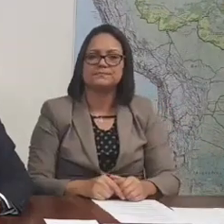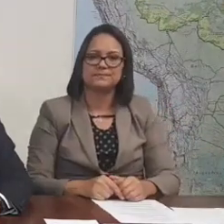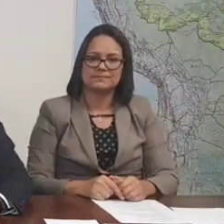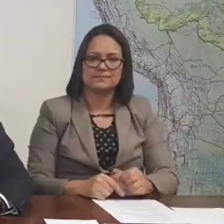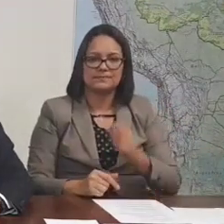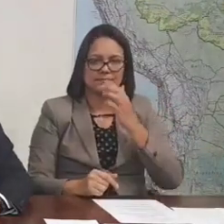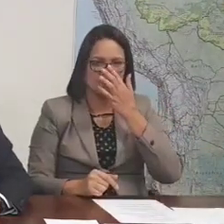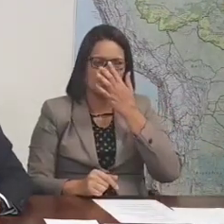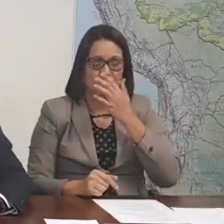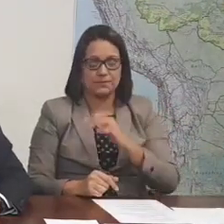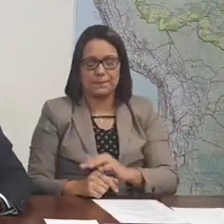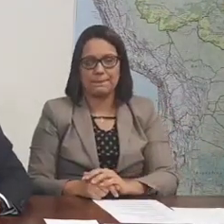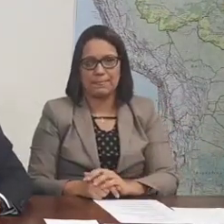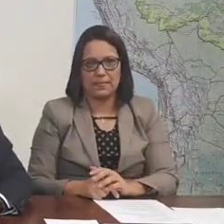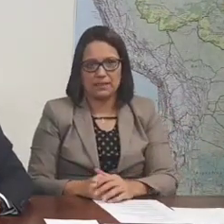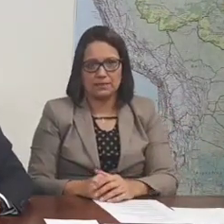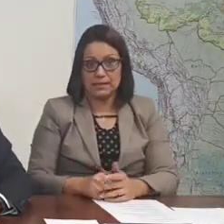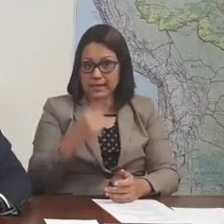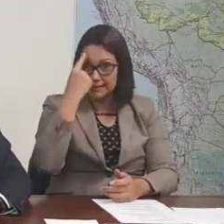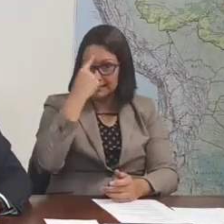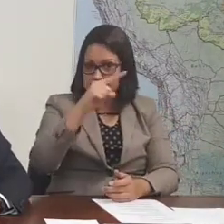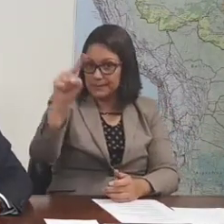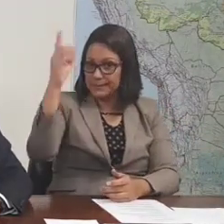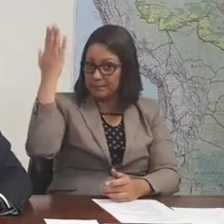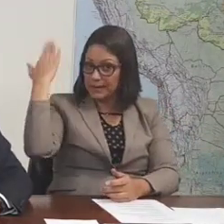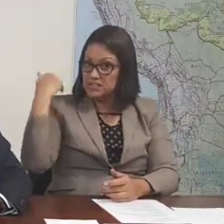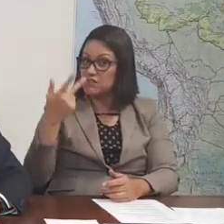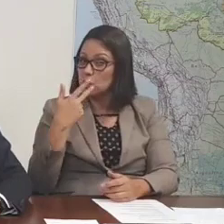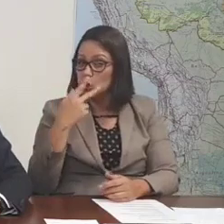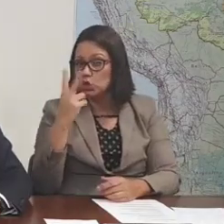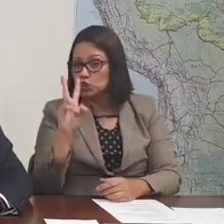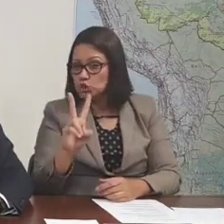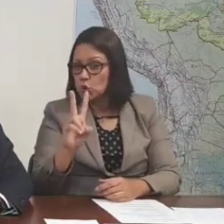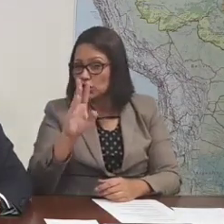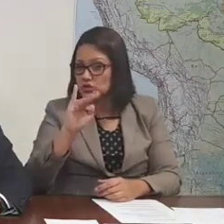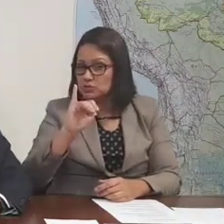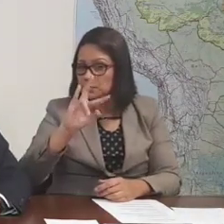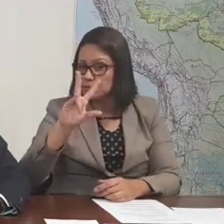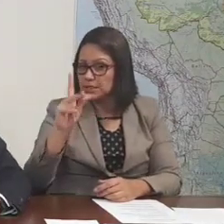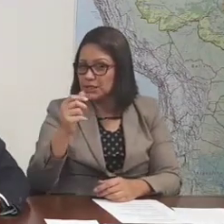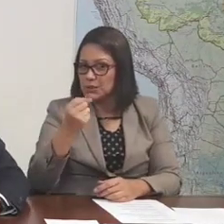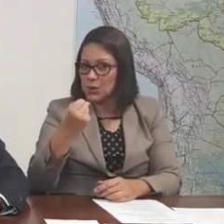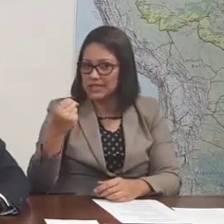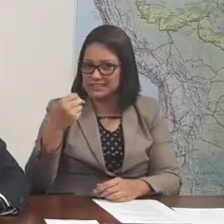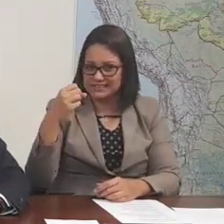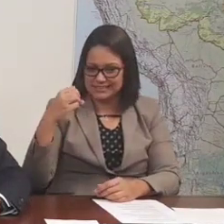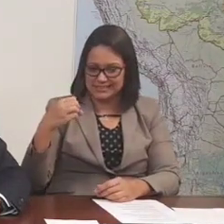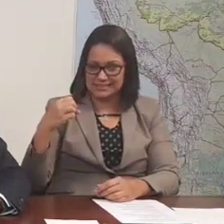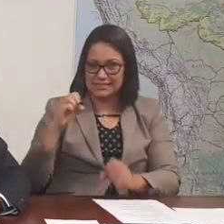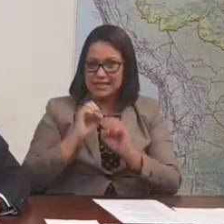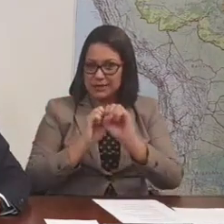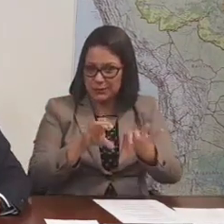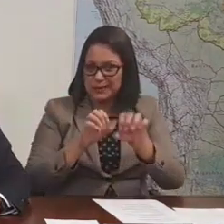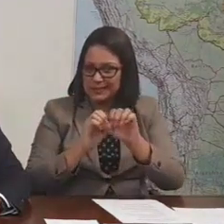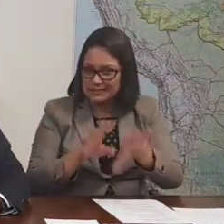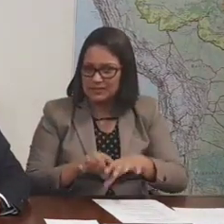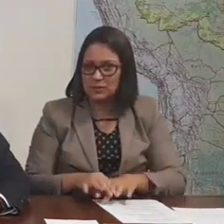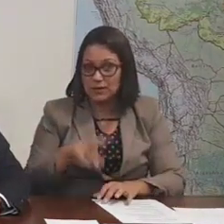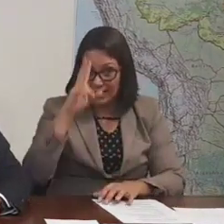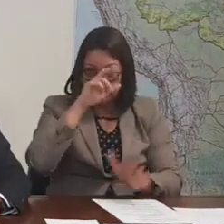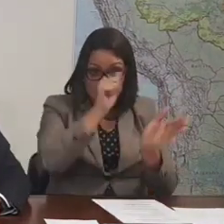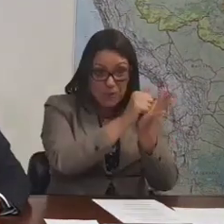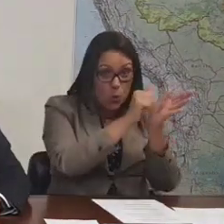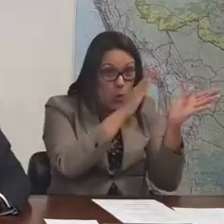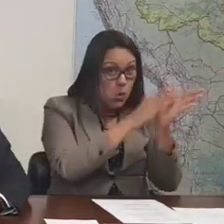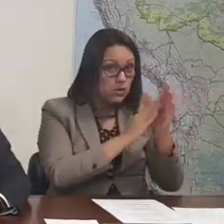passada nós anunciamos um pouco mais de 2 bilhões de reais para a educação, aquela multa que a Petrobras recebeu nos Estados Unidos, são